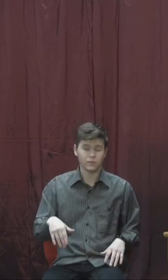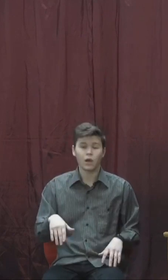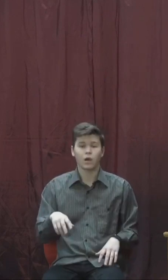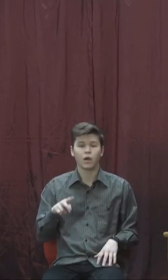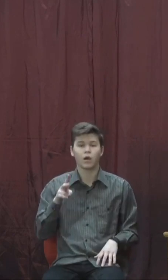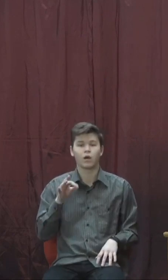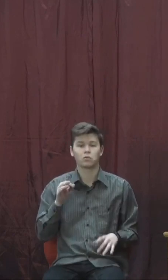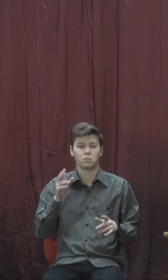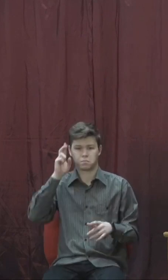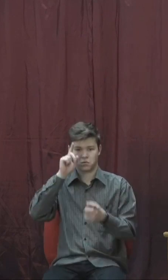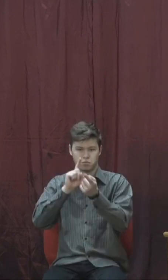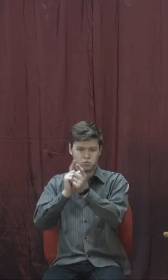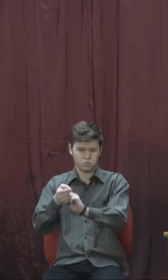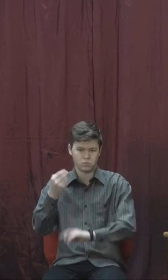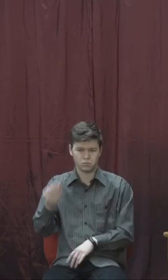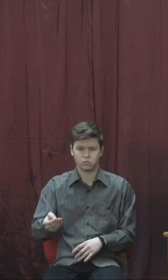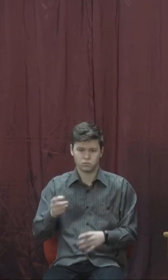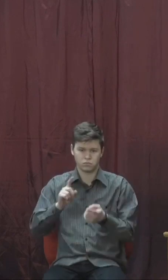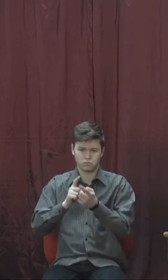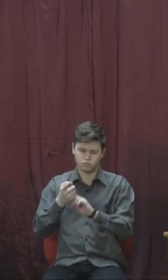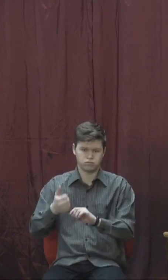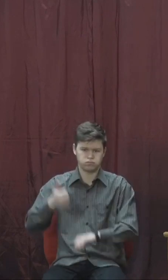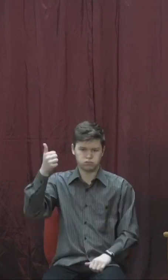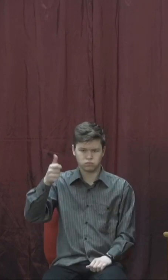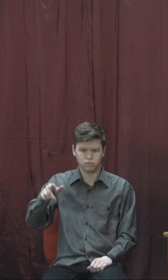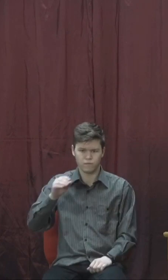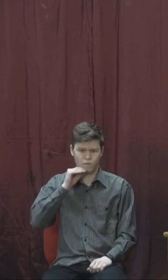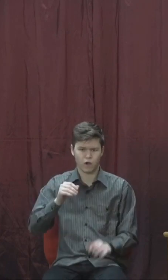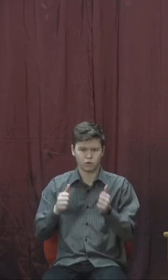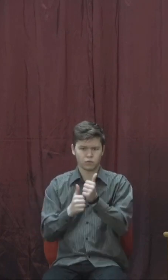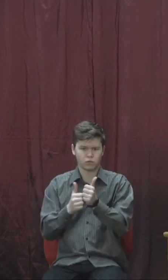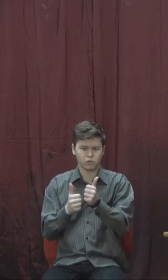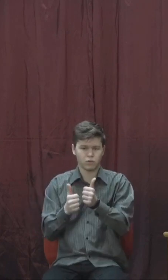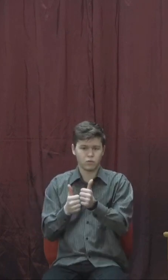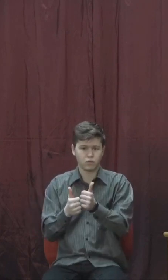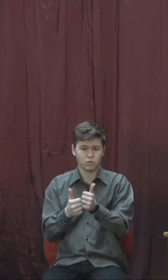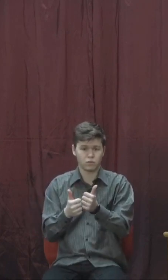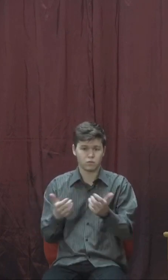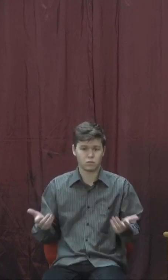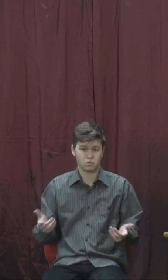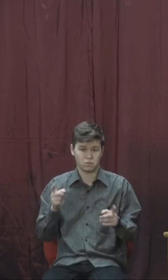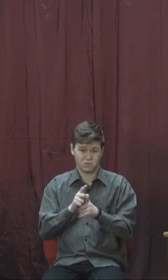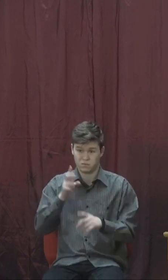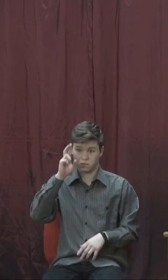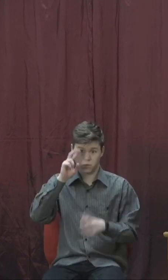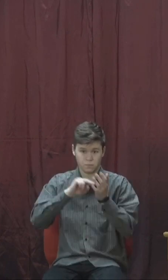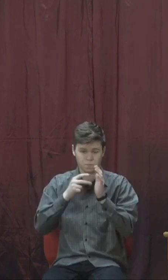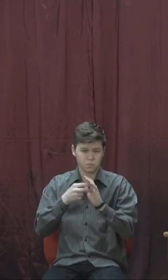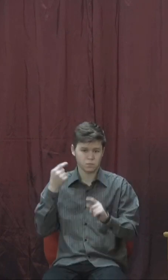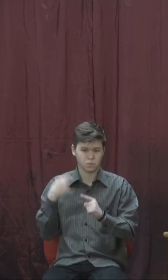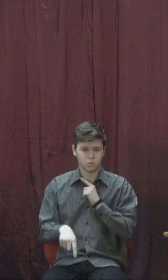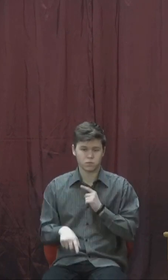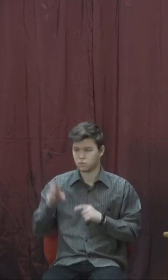добро. Те, що, здавалося, люди хотіли причинити зло, навіть знищити Йосипа, Бог перетворив на